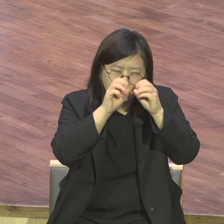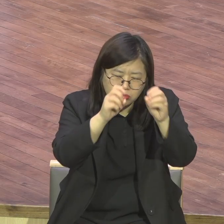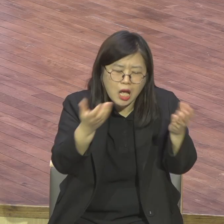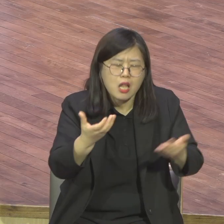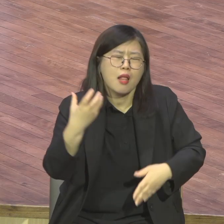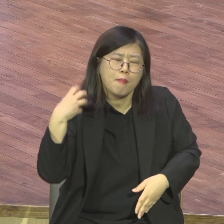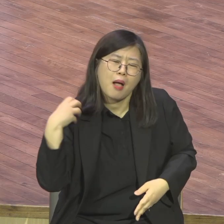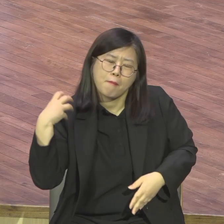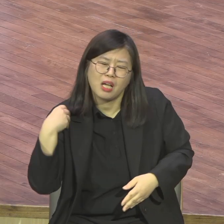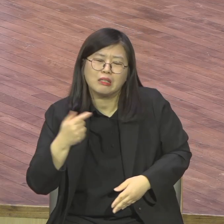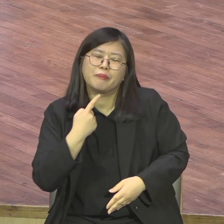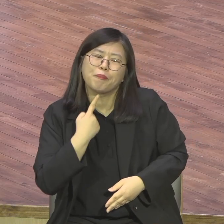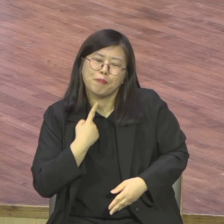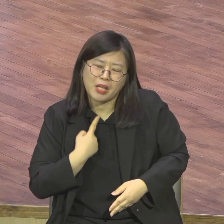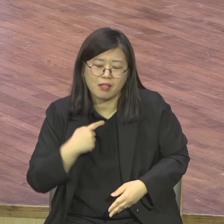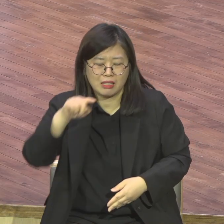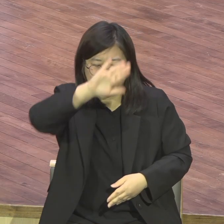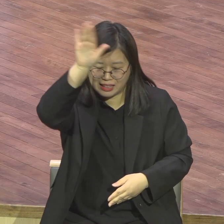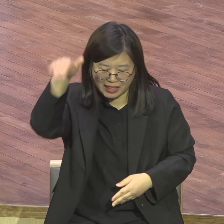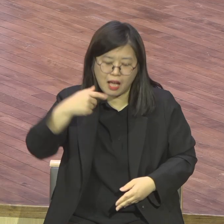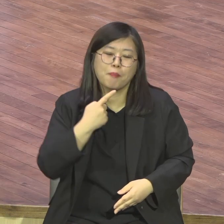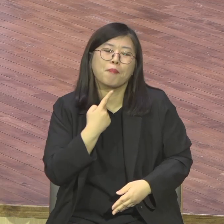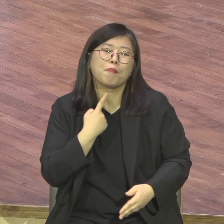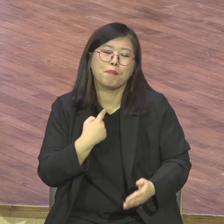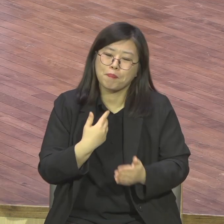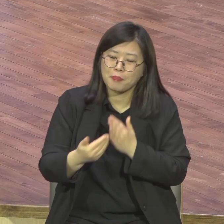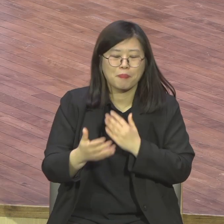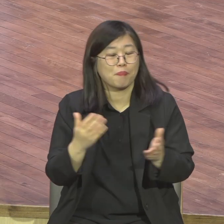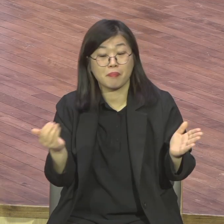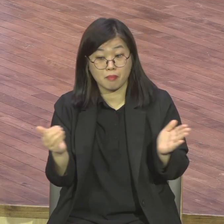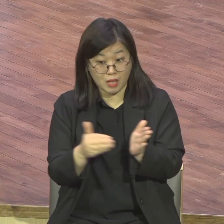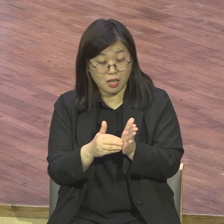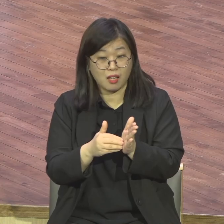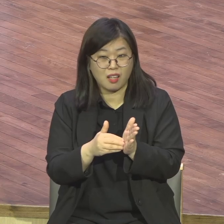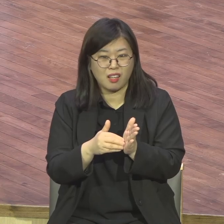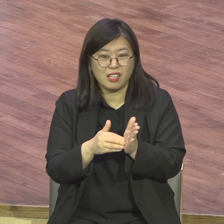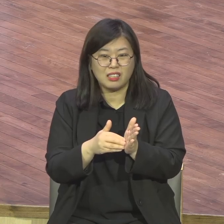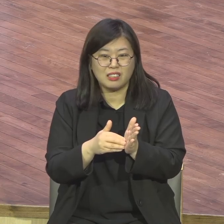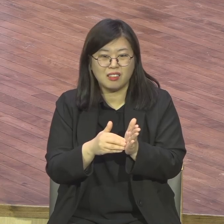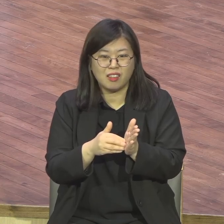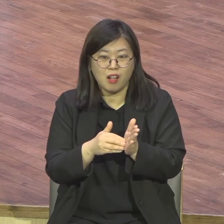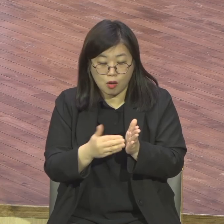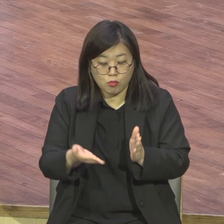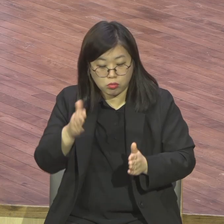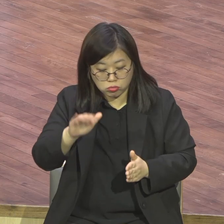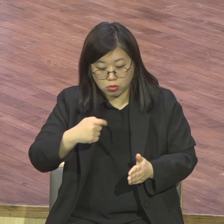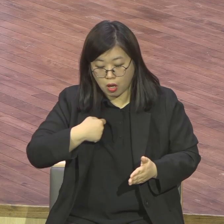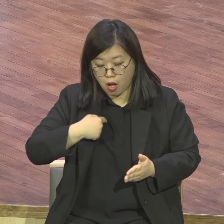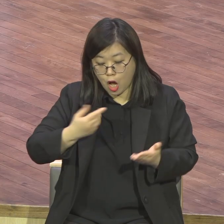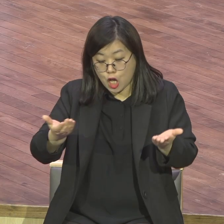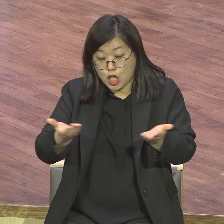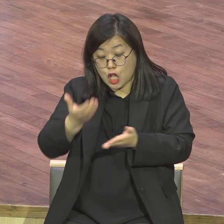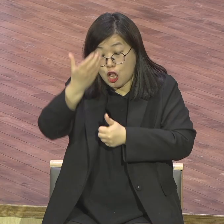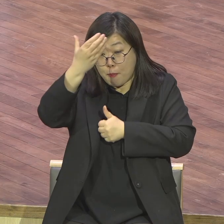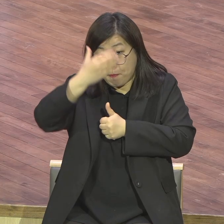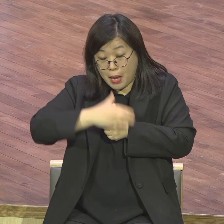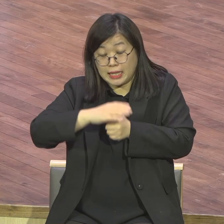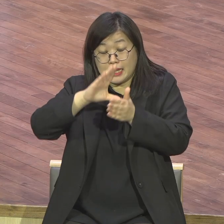하나님이 부르셔서 결단하고 목회를 하다 보니까 하나님이 그때 했던 거 다